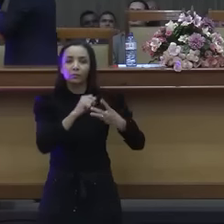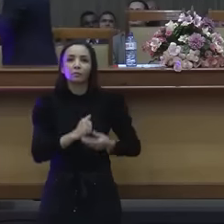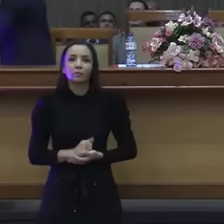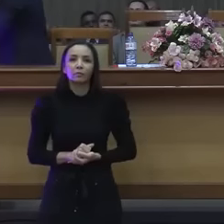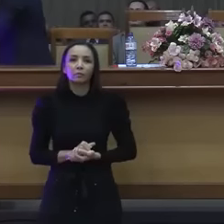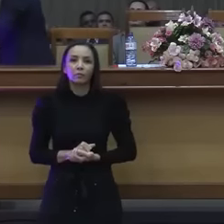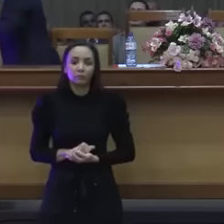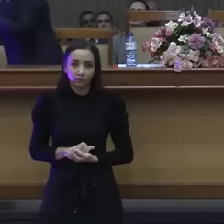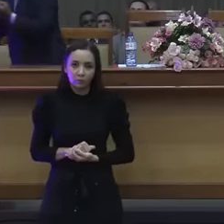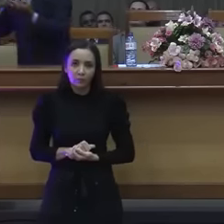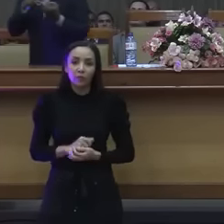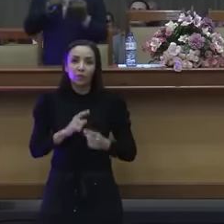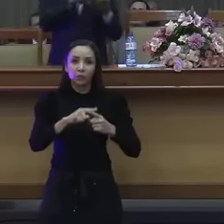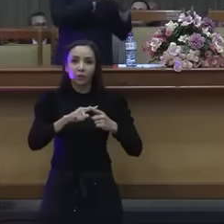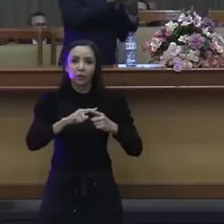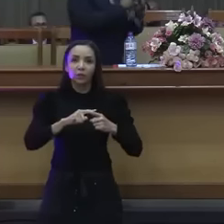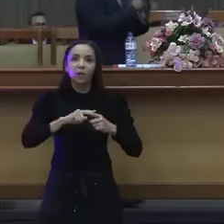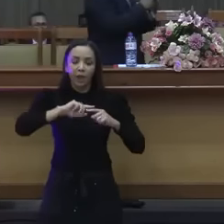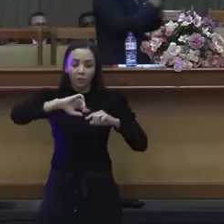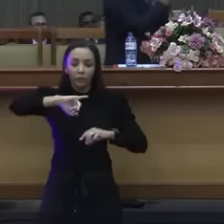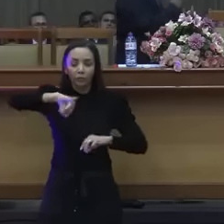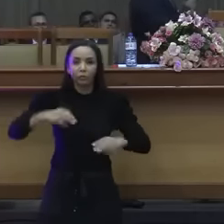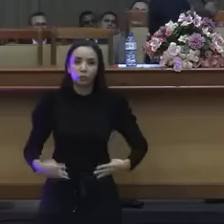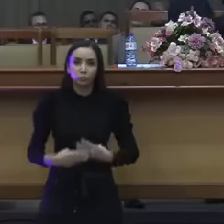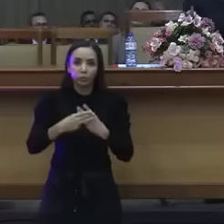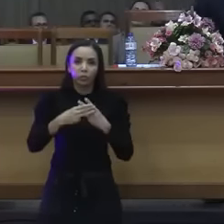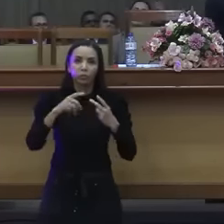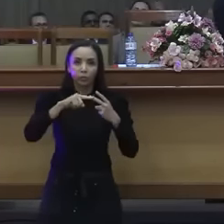a do homem e a